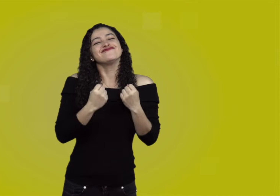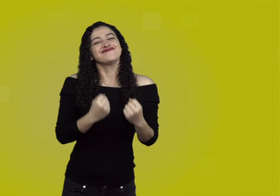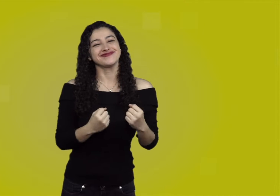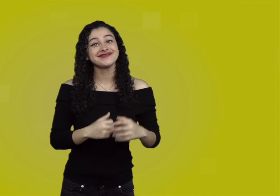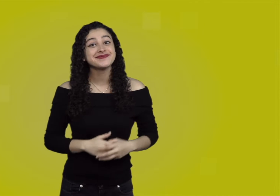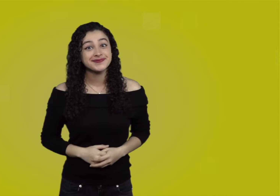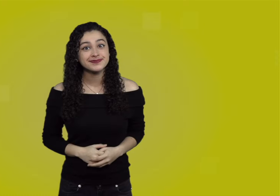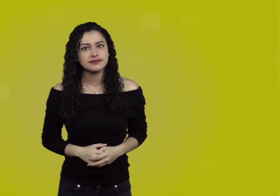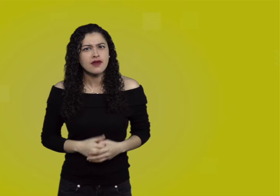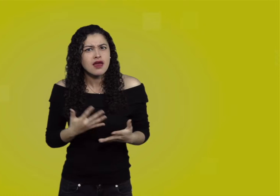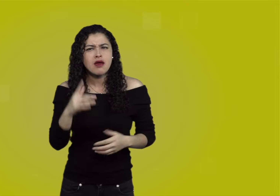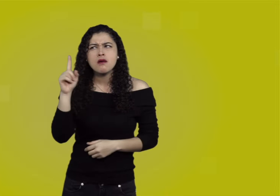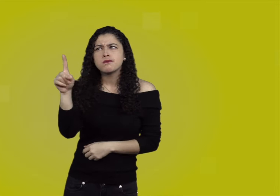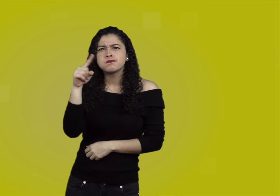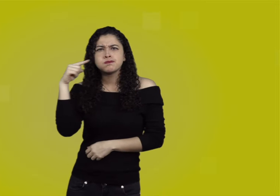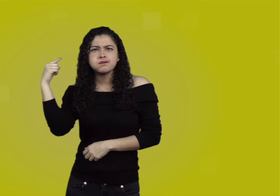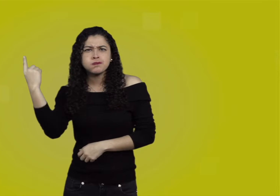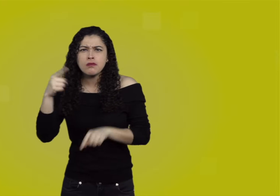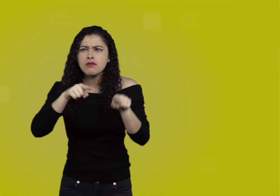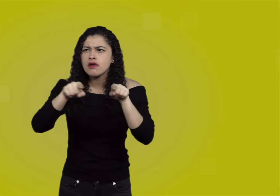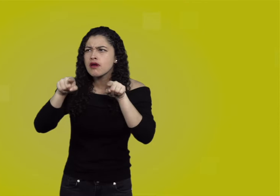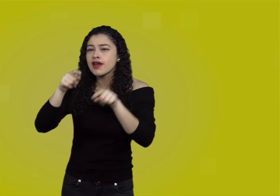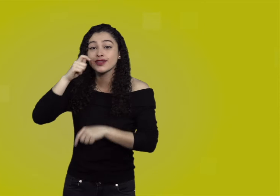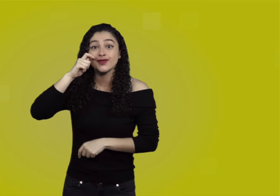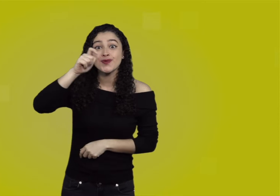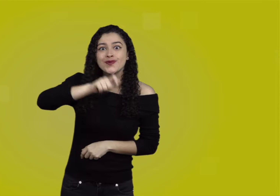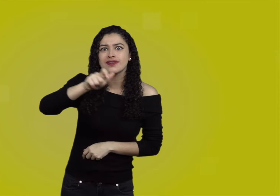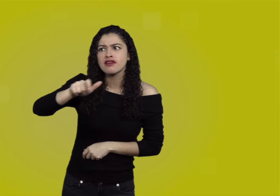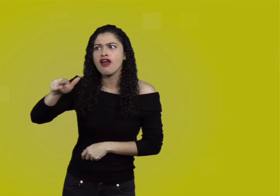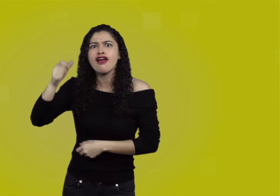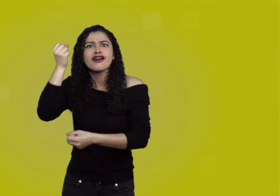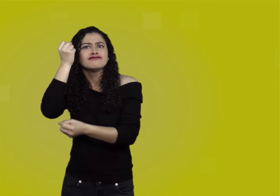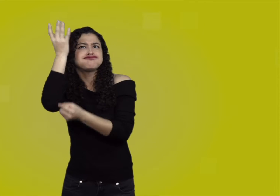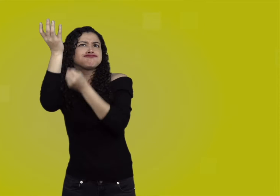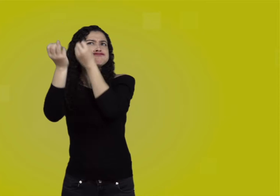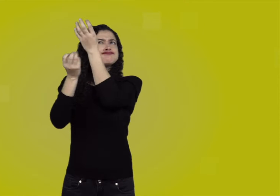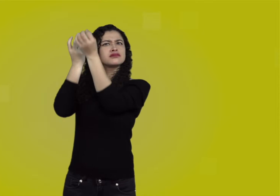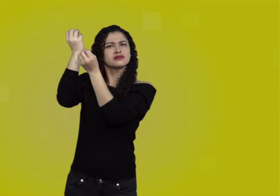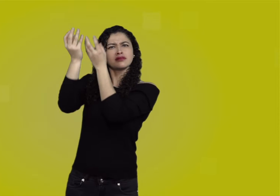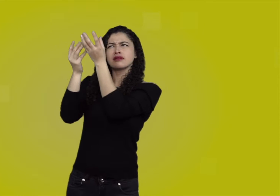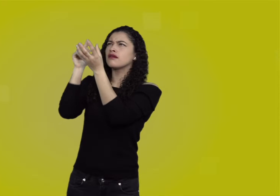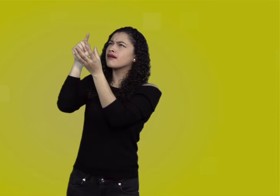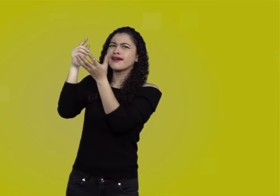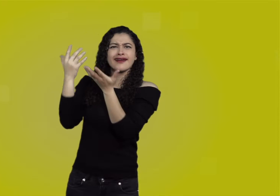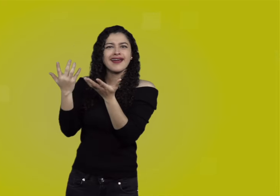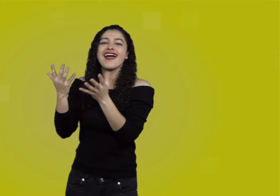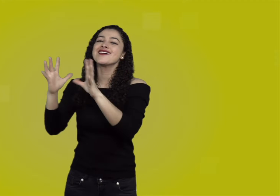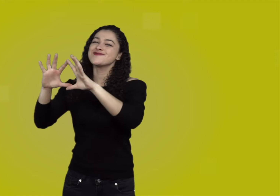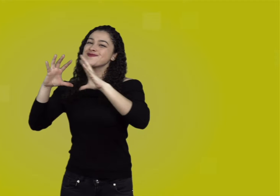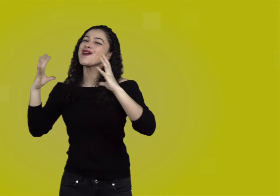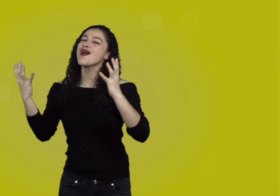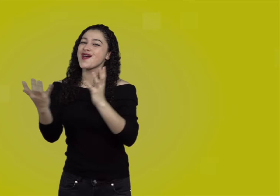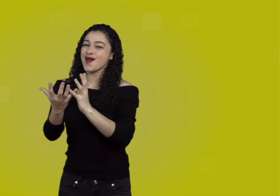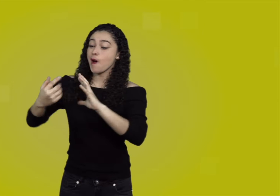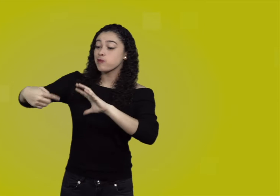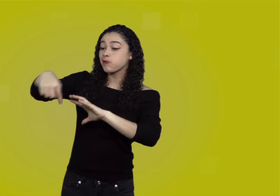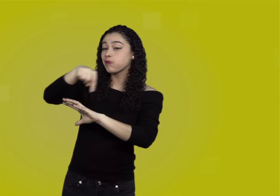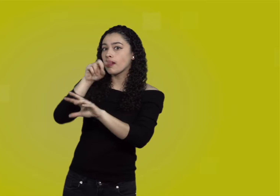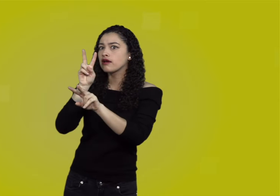propias de su identidad. Y es así que el ser humano por naturaleza es creativo. A través del arte expresa la